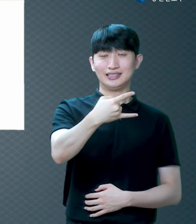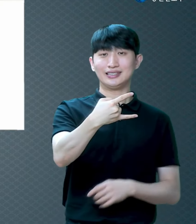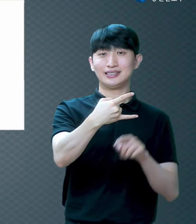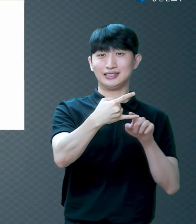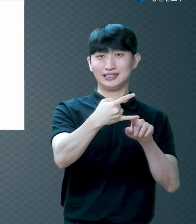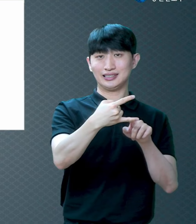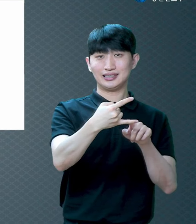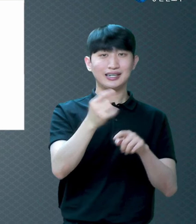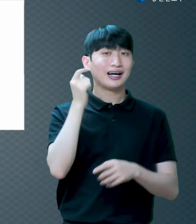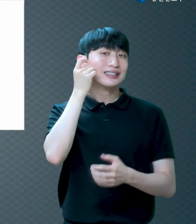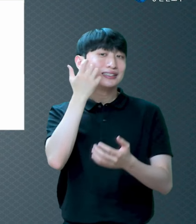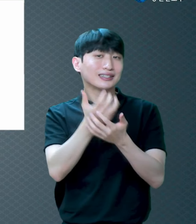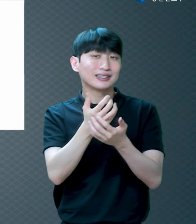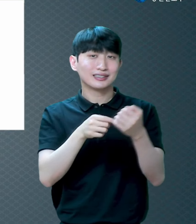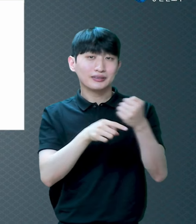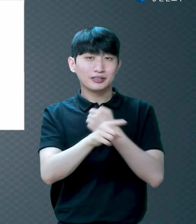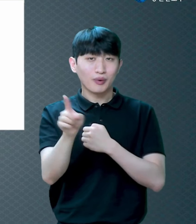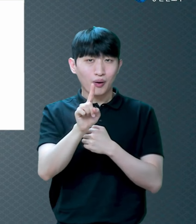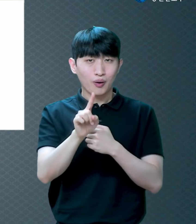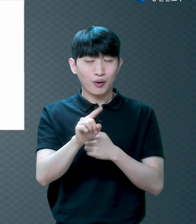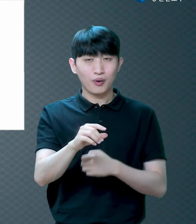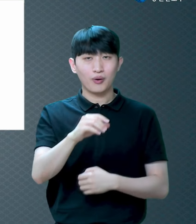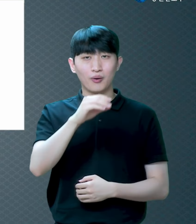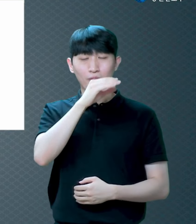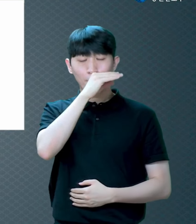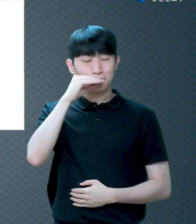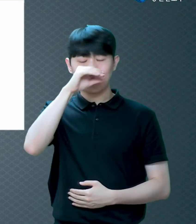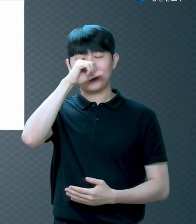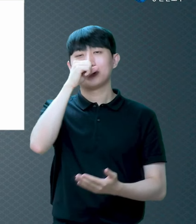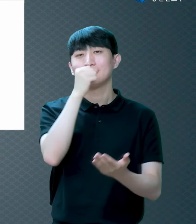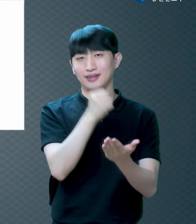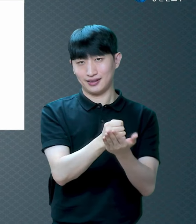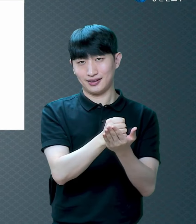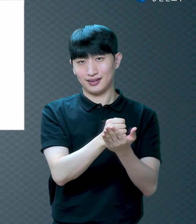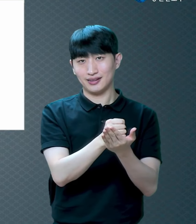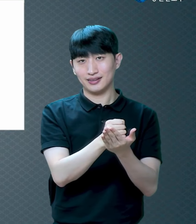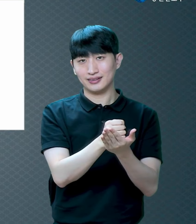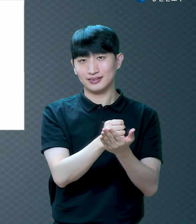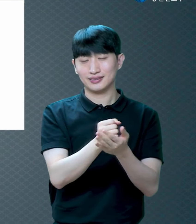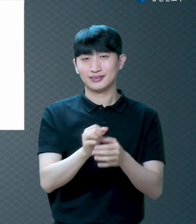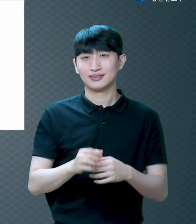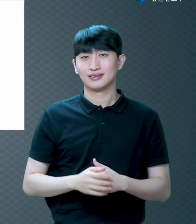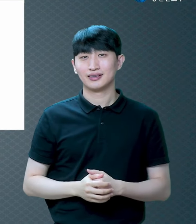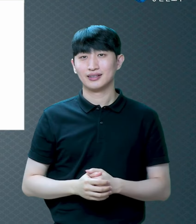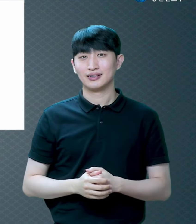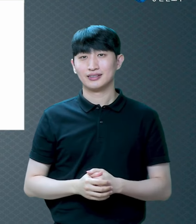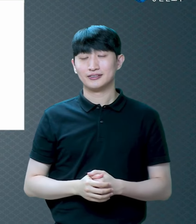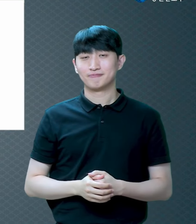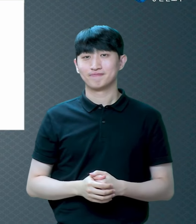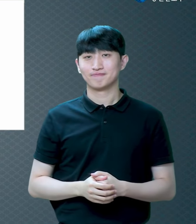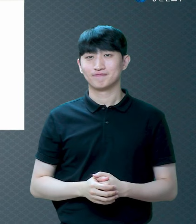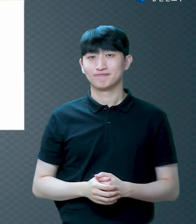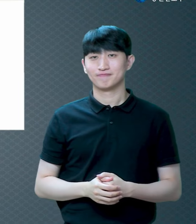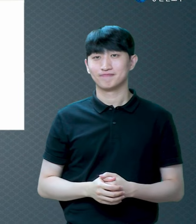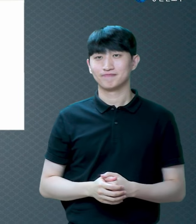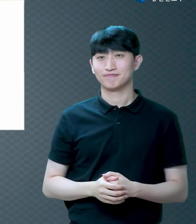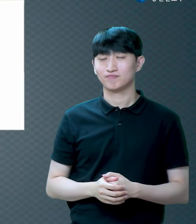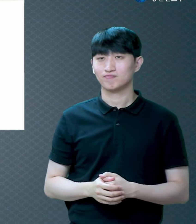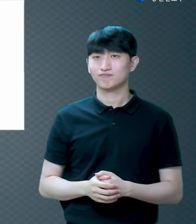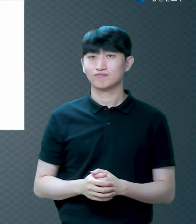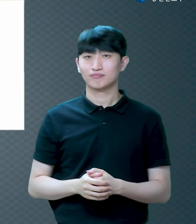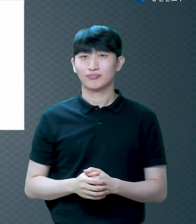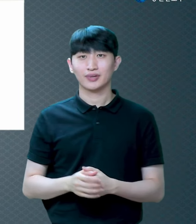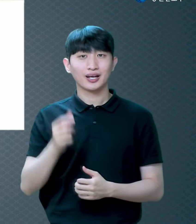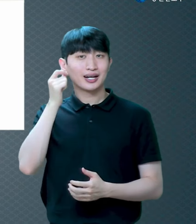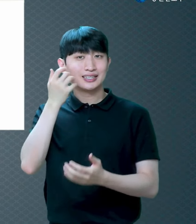하는 의자를 씁니다 옳다라고 하는 의미죠 이건 두 가지인데 위에